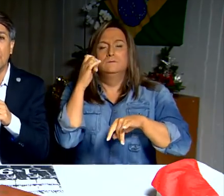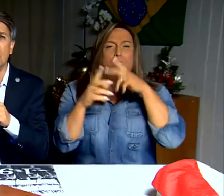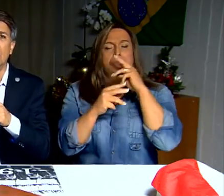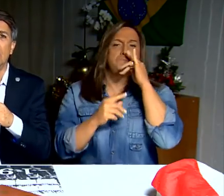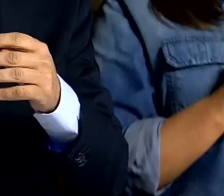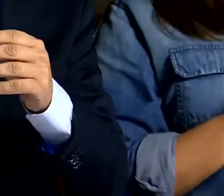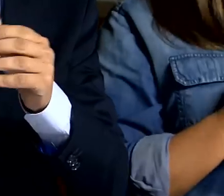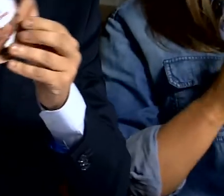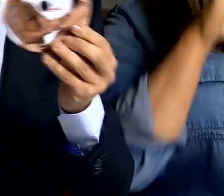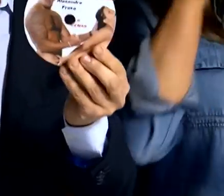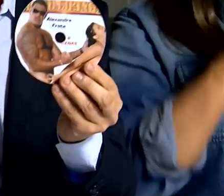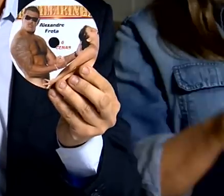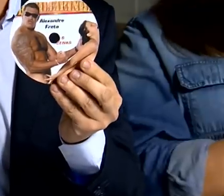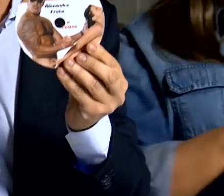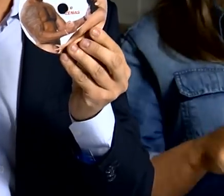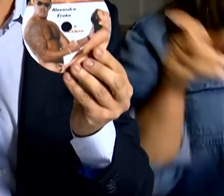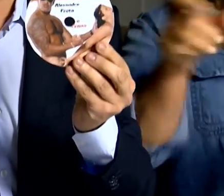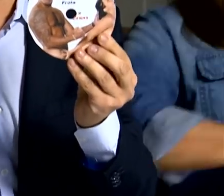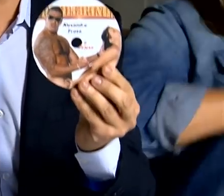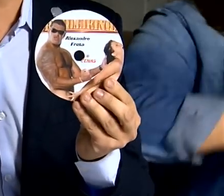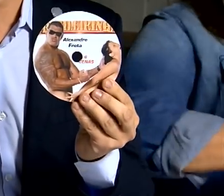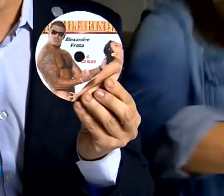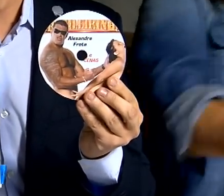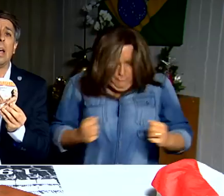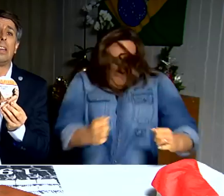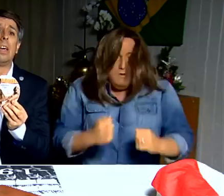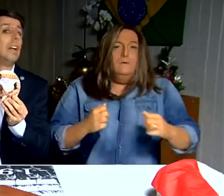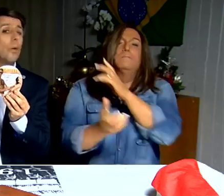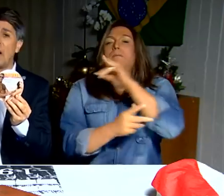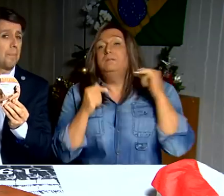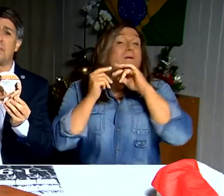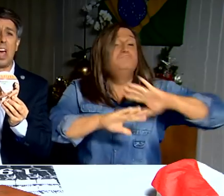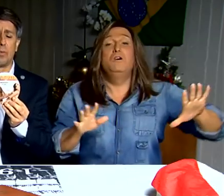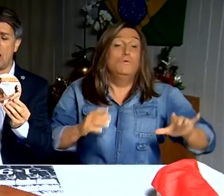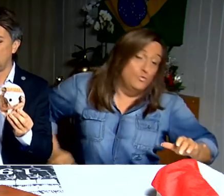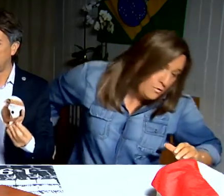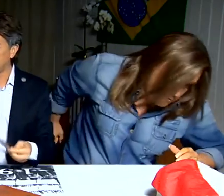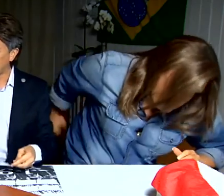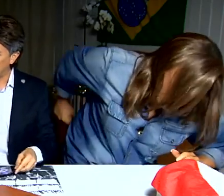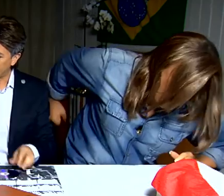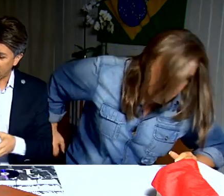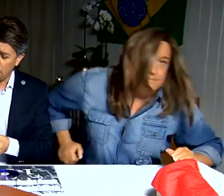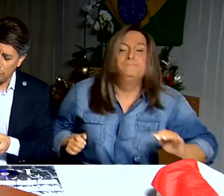Brasil e num filme do meu ministro Frota em que ele não dá pra viado não.